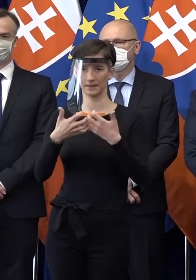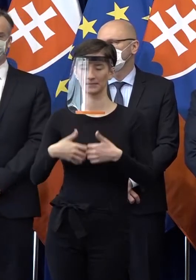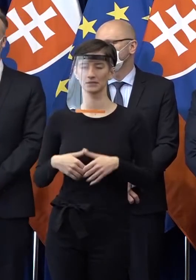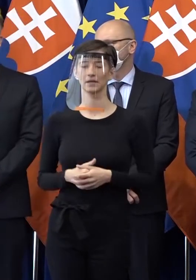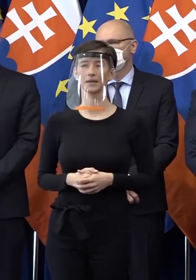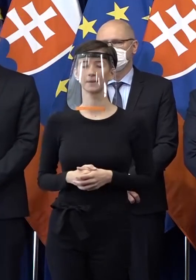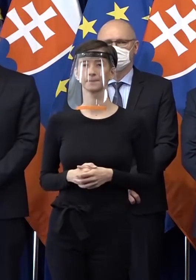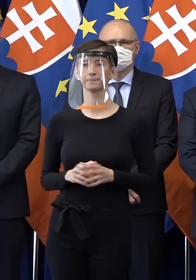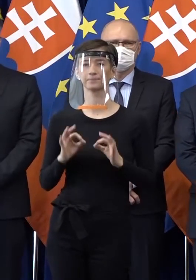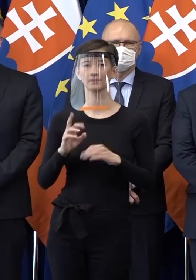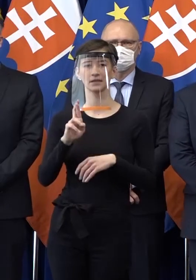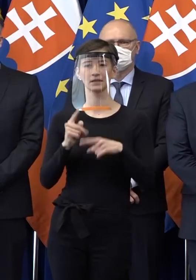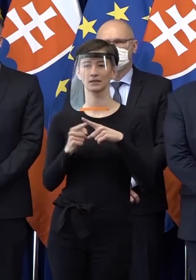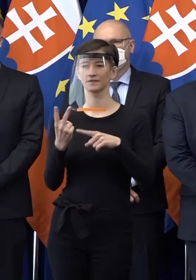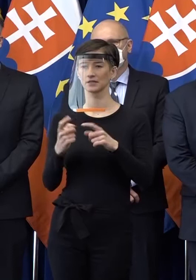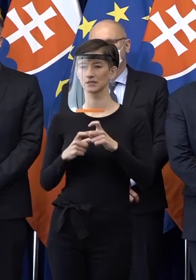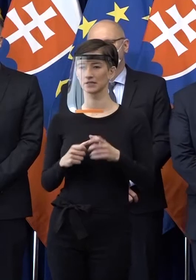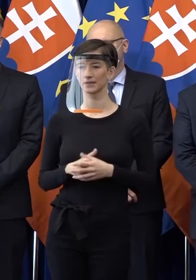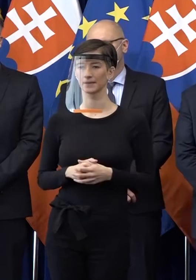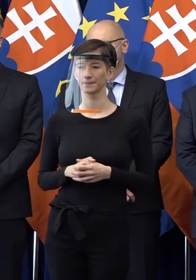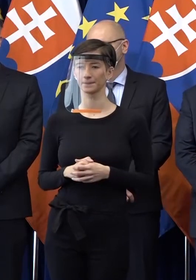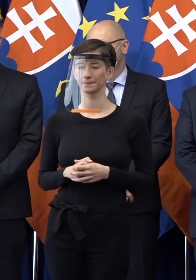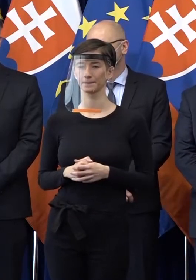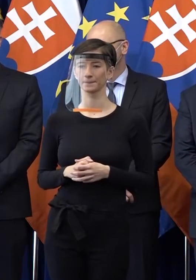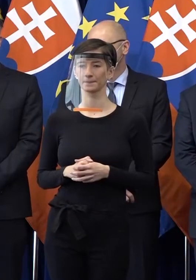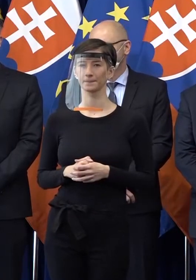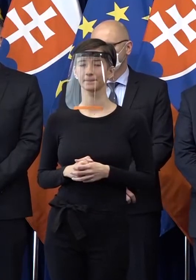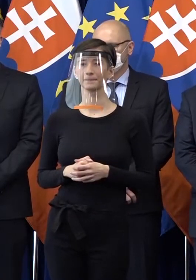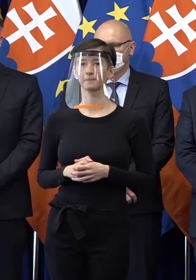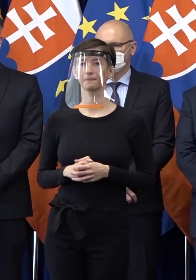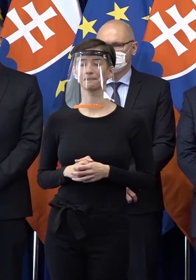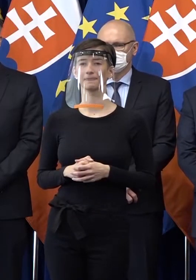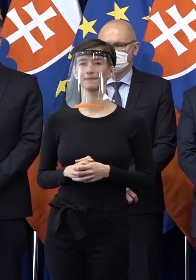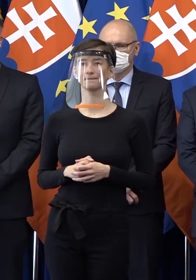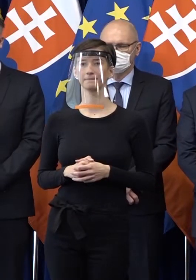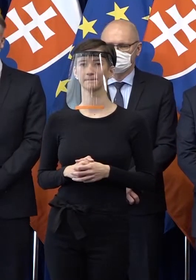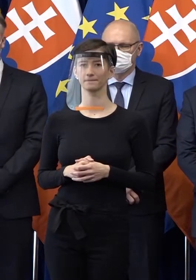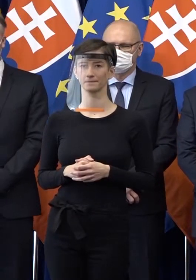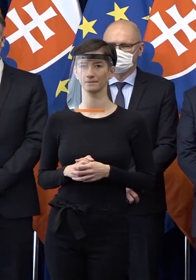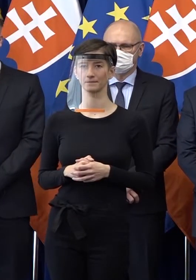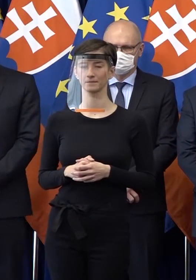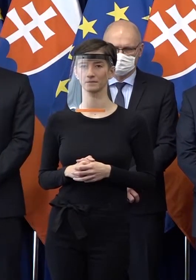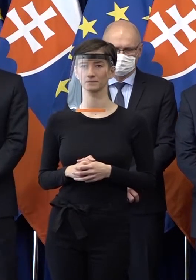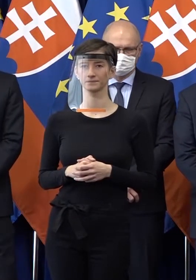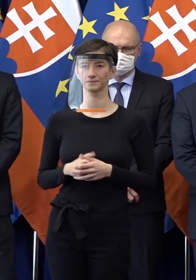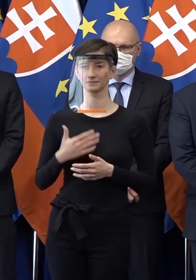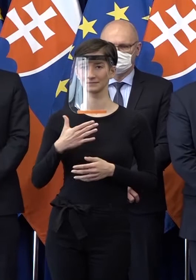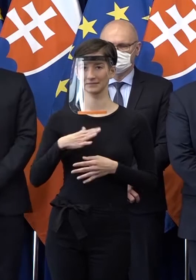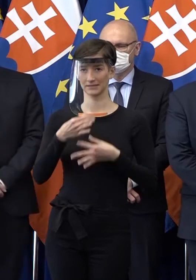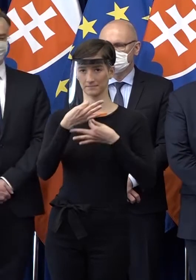Takže teraz už RTVS, Slovenská televízia. Monika Maťová, RTVS. Ja by som sa chcela opýtať hlavne teda tých veľkých